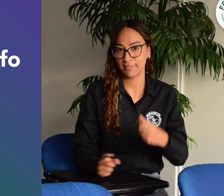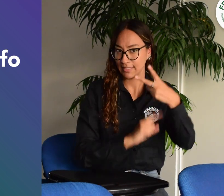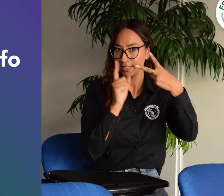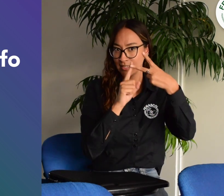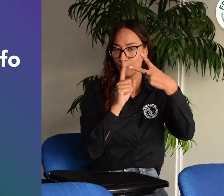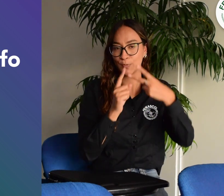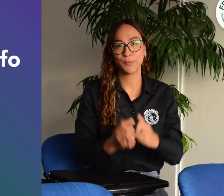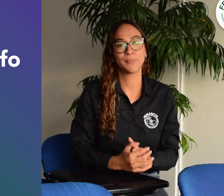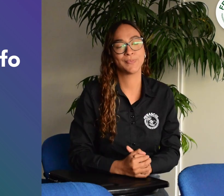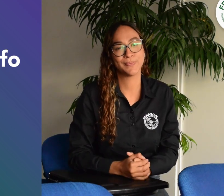Parágrafo segundo.